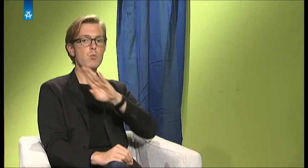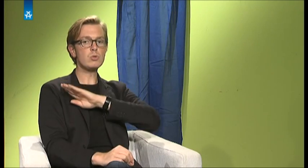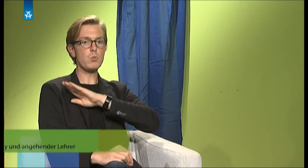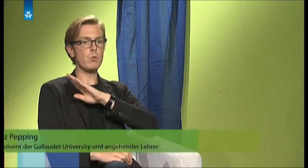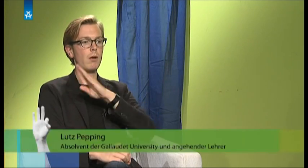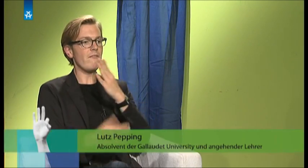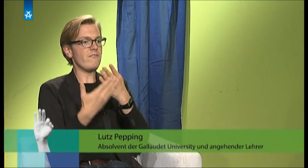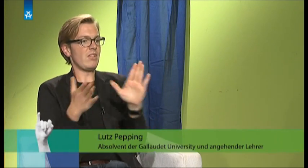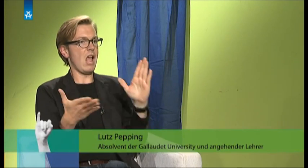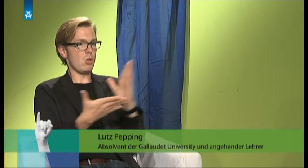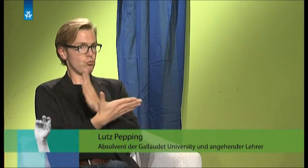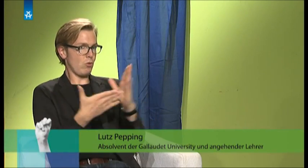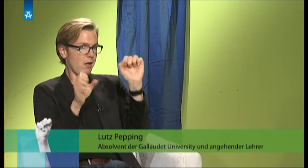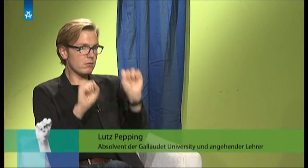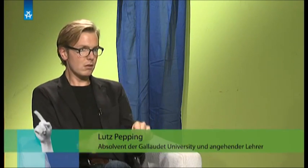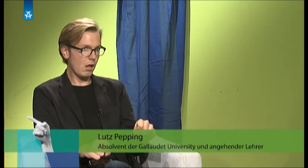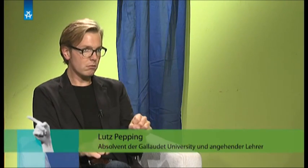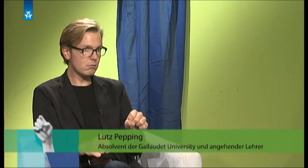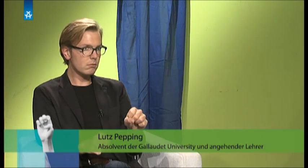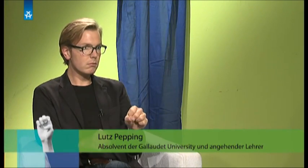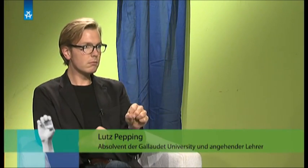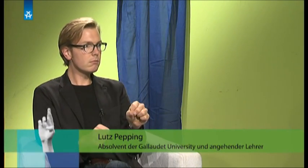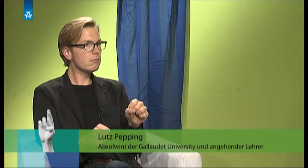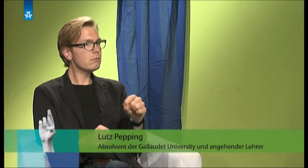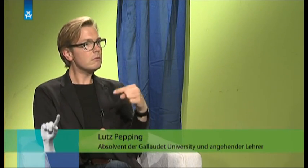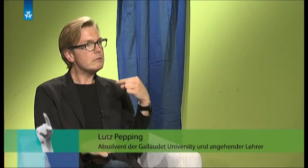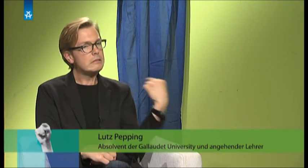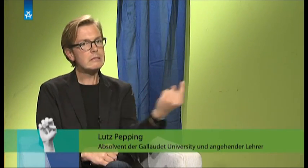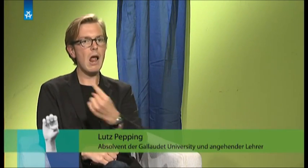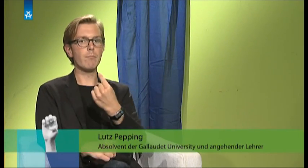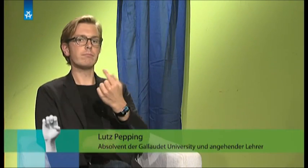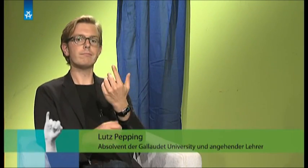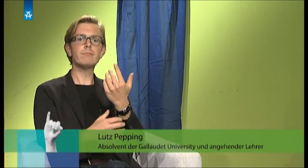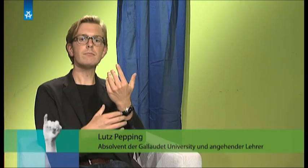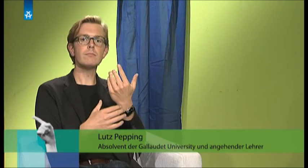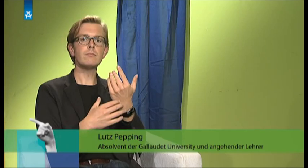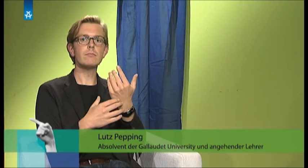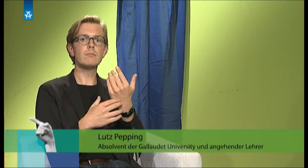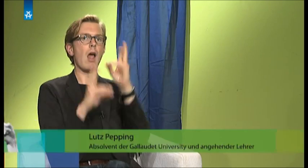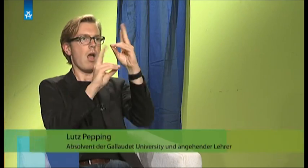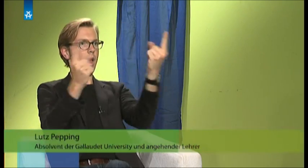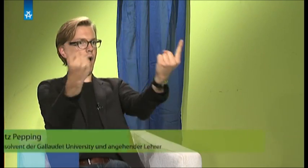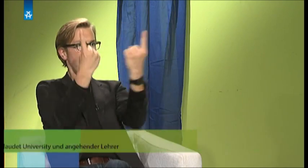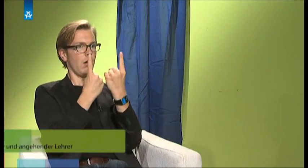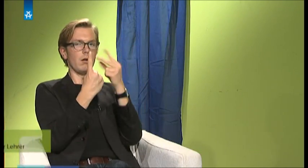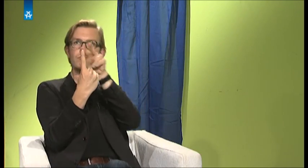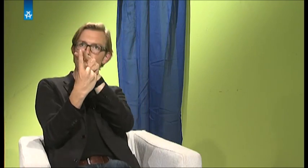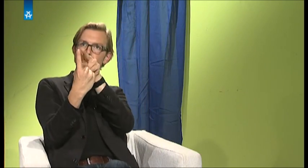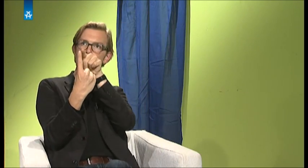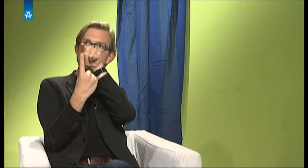Dass man sich irgendwie angucken kann, okay, das ist jetzt hier der Taubelehrer oder das ist der hörende Lehrer auch im Unterricht. Dass das Kind auch gucken kann, okay,